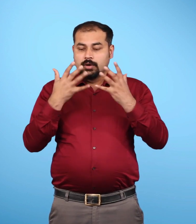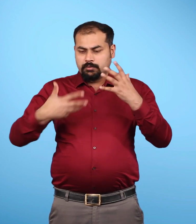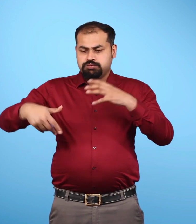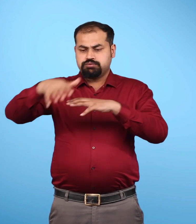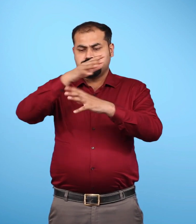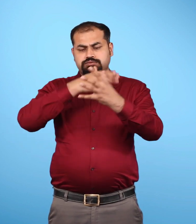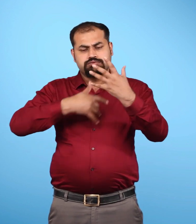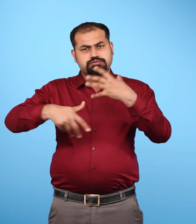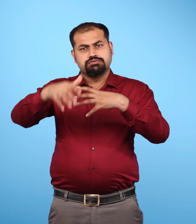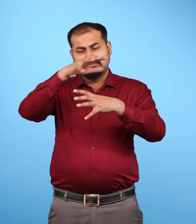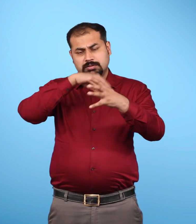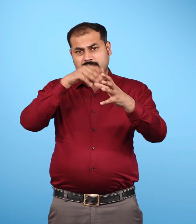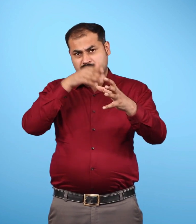ओक्सिजन 21 प्रतिशत